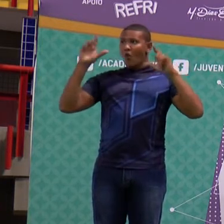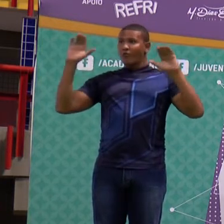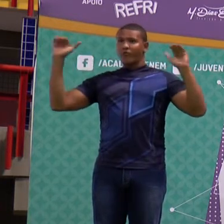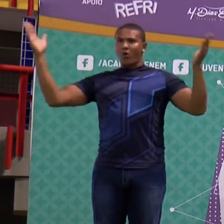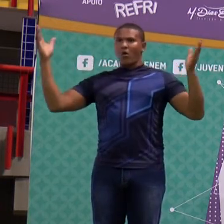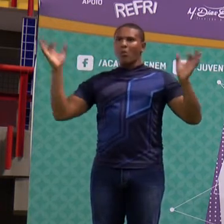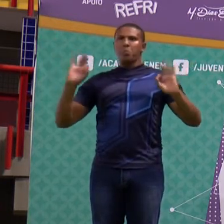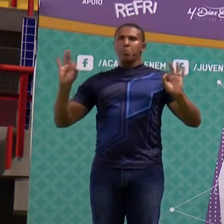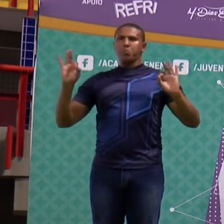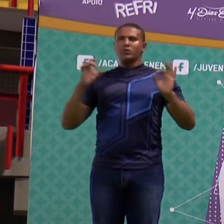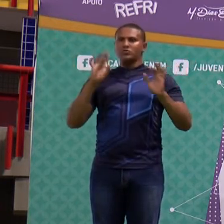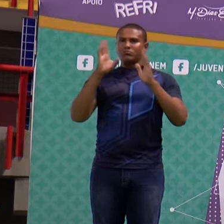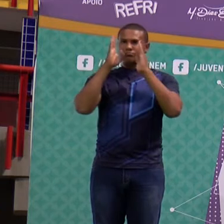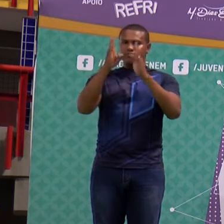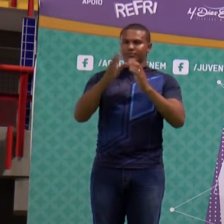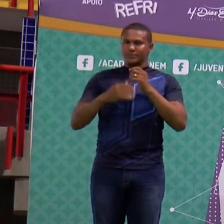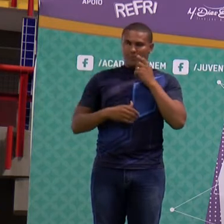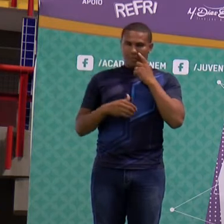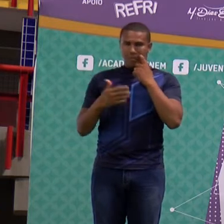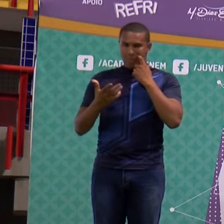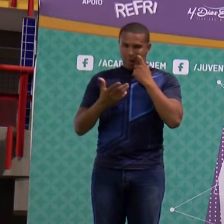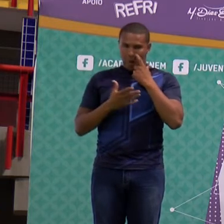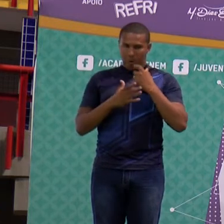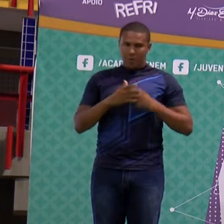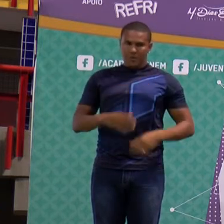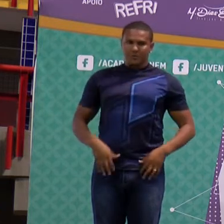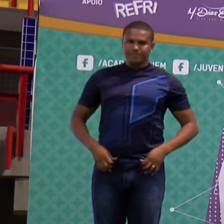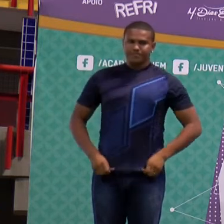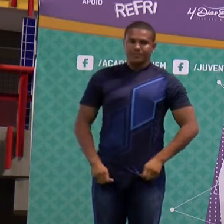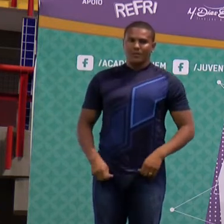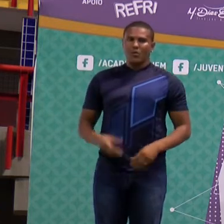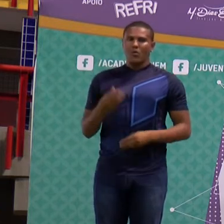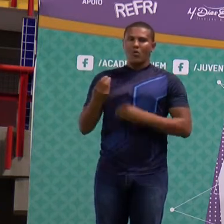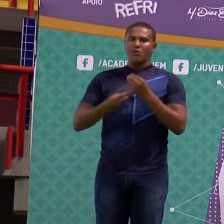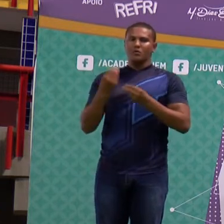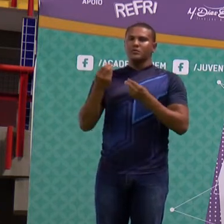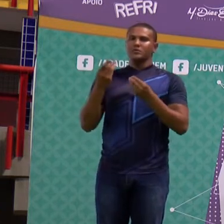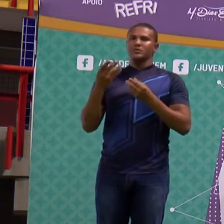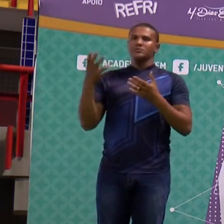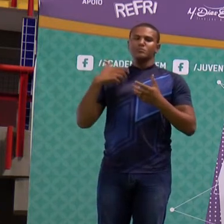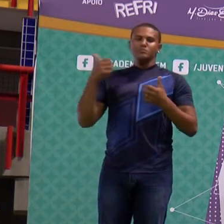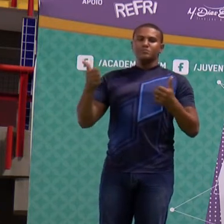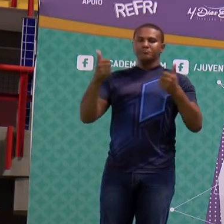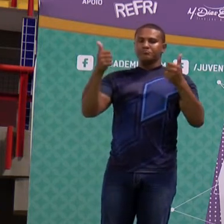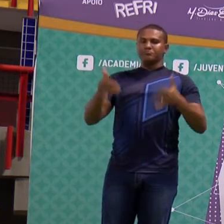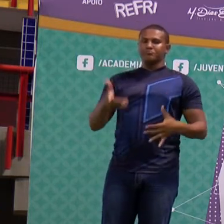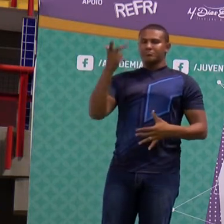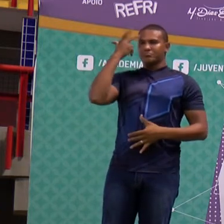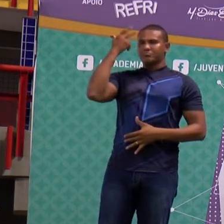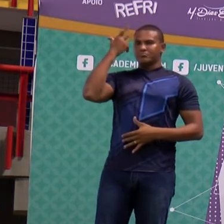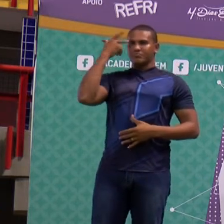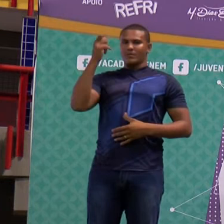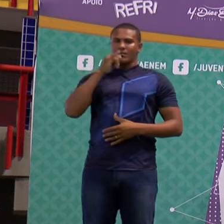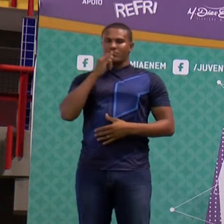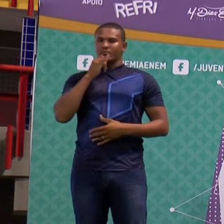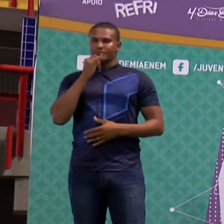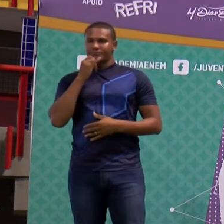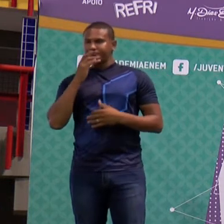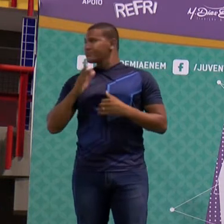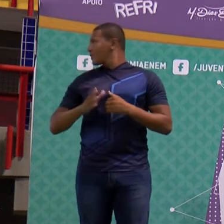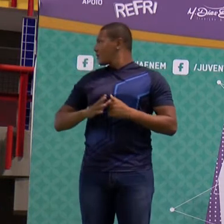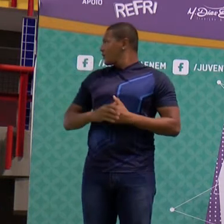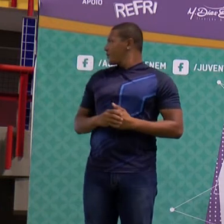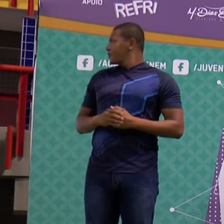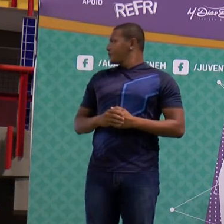barulho. Como explicado na imagem, abaixo as caixas de som normais distribuem o som de uma maneira mais